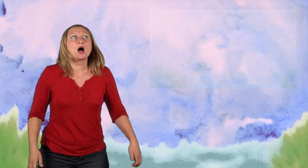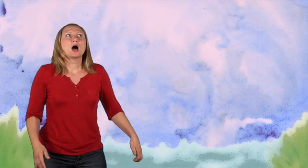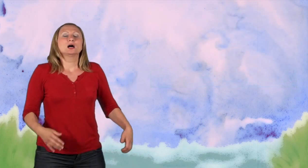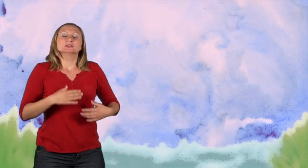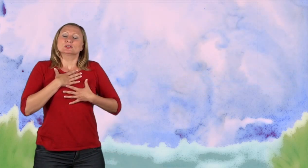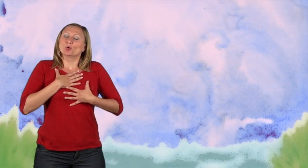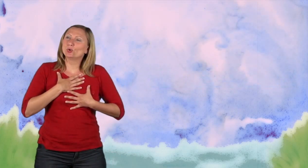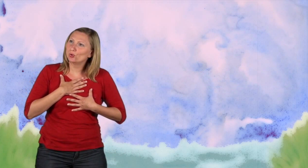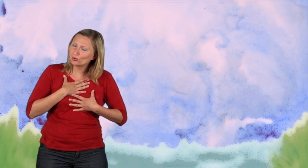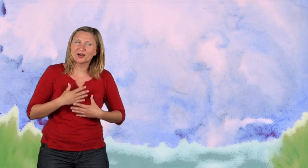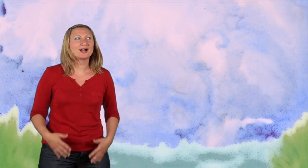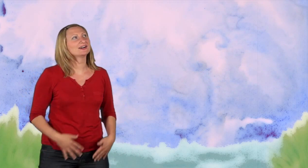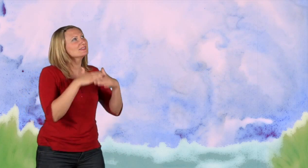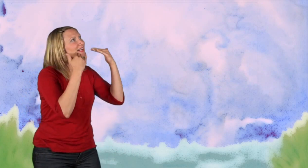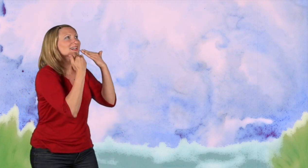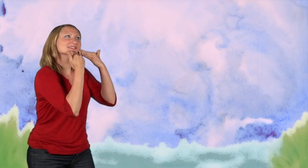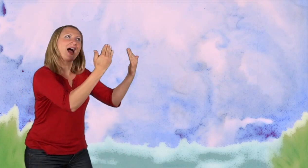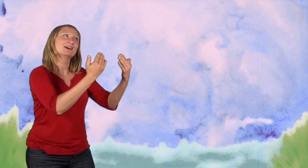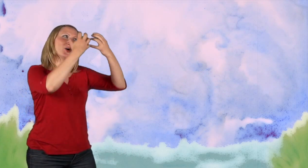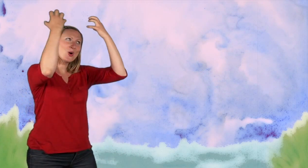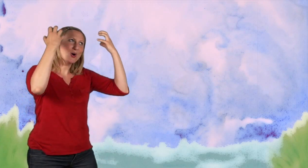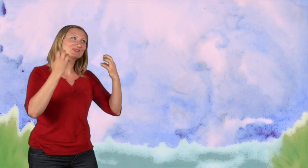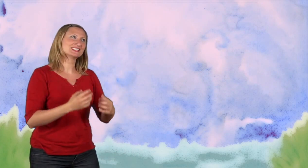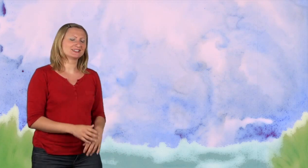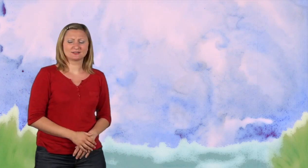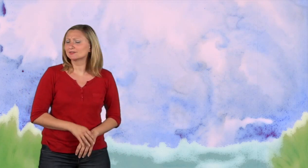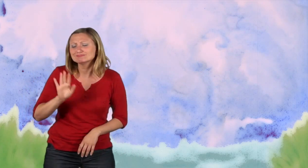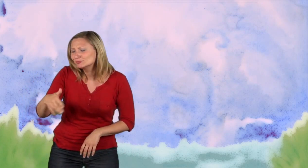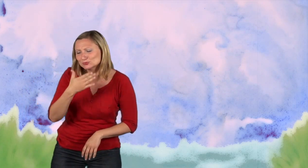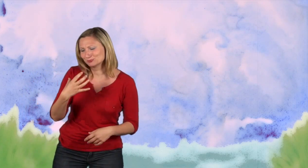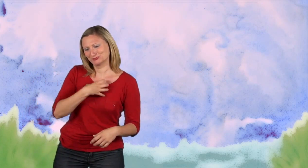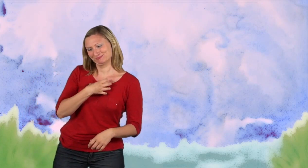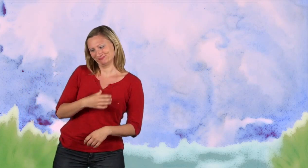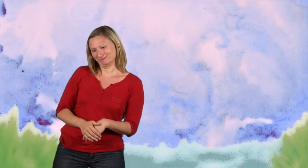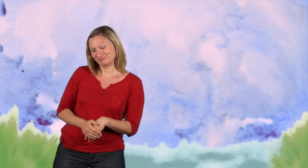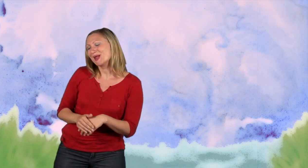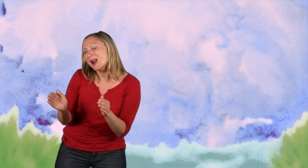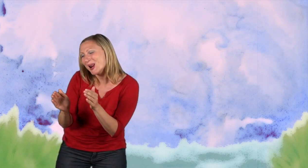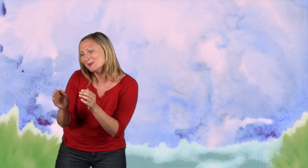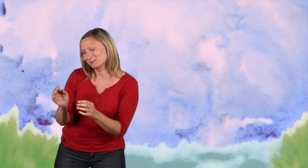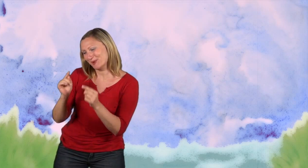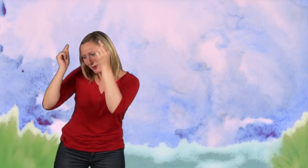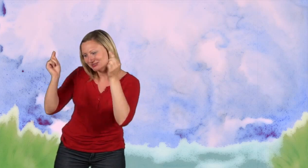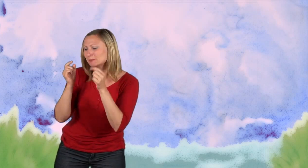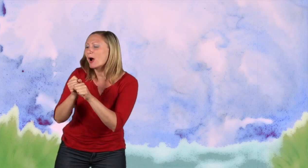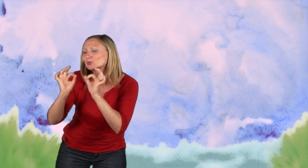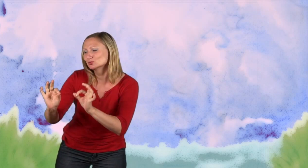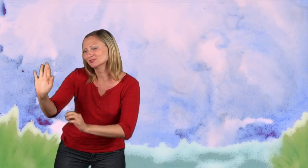Vielen Dank, Löwe, seufzte die Maus am anderen Ufer. Keine Ursache, antwortete Leo. Mach's gut, kleine